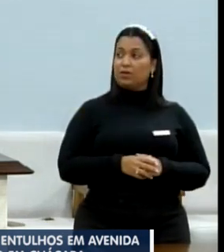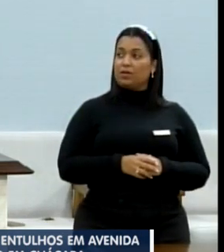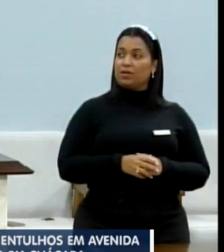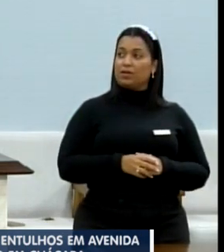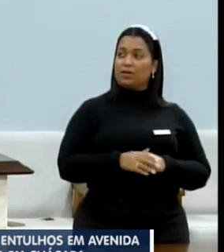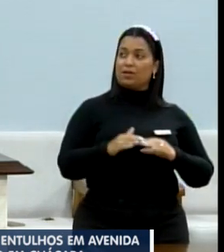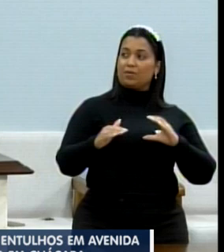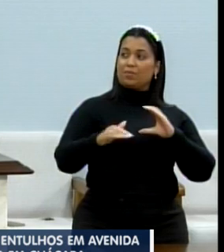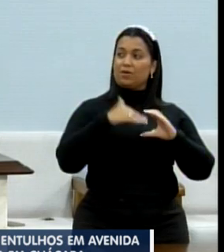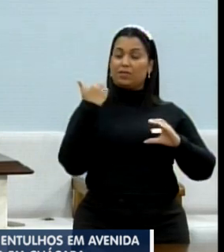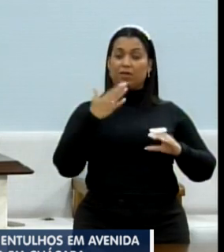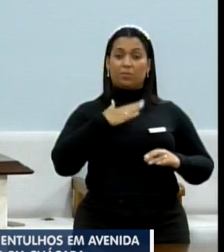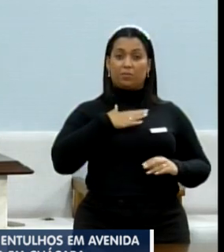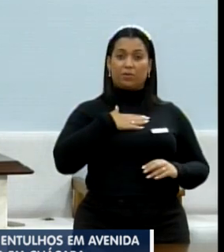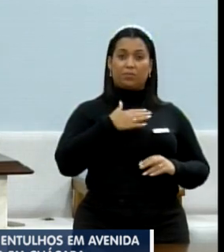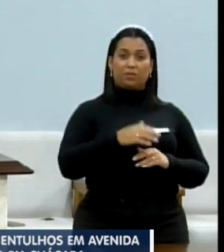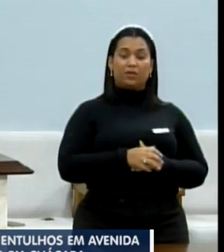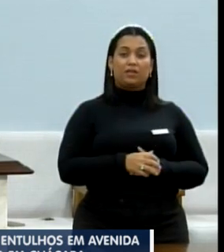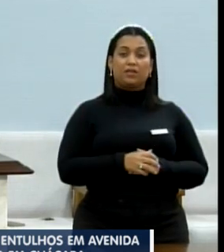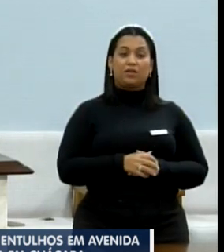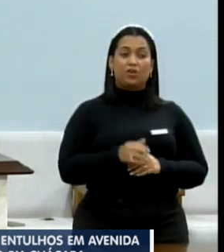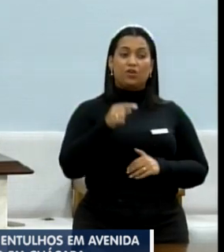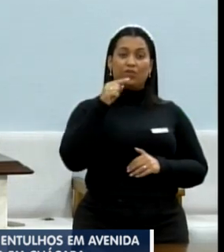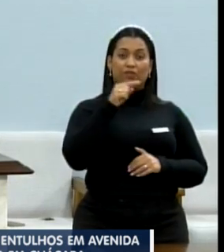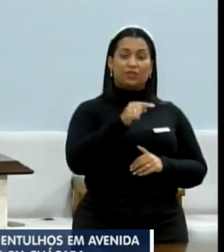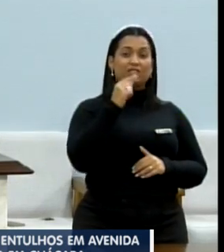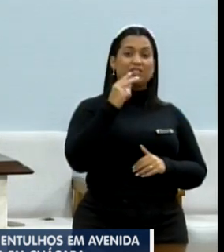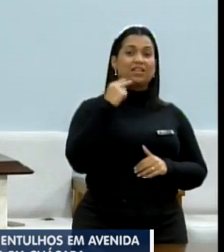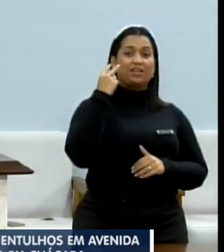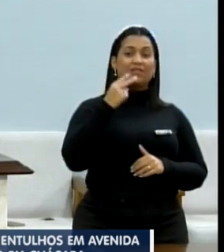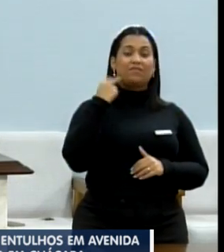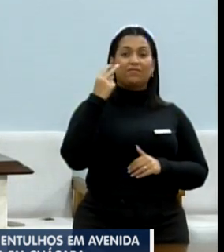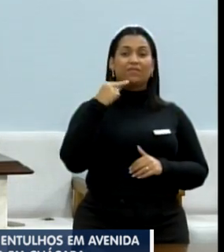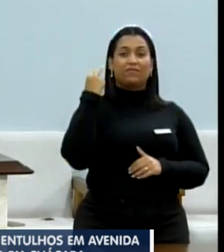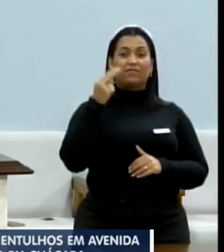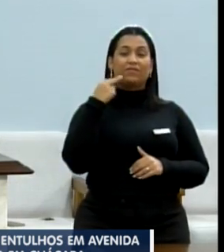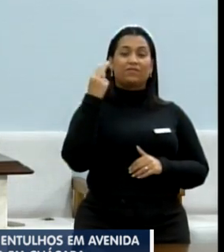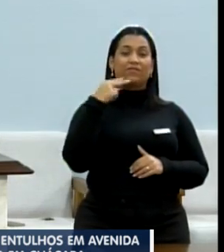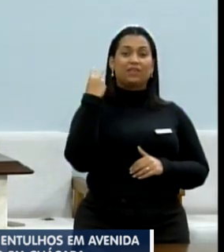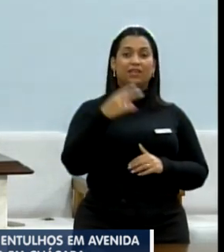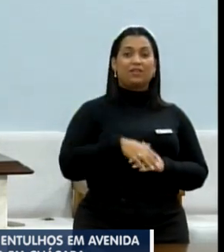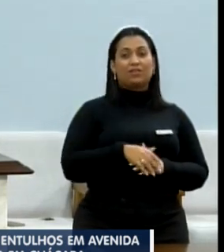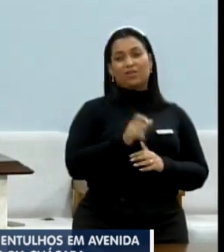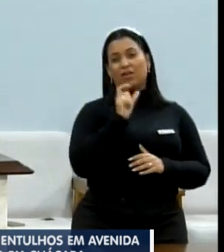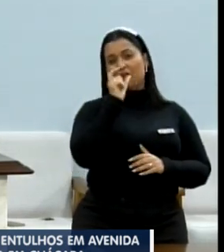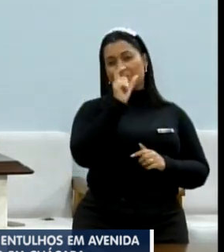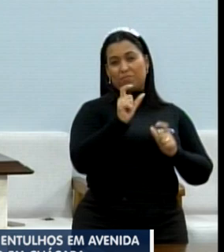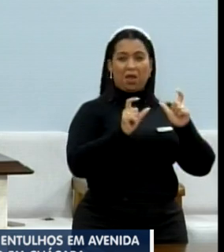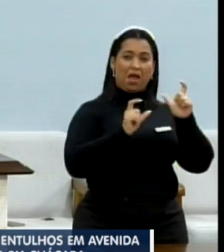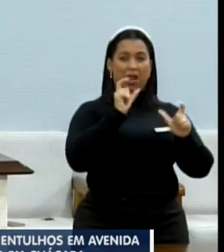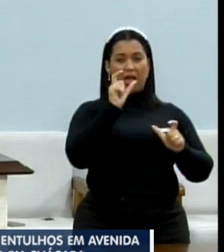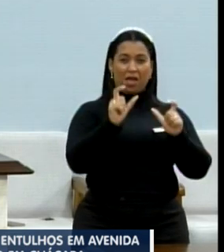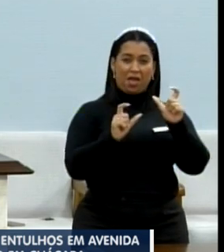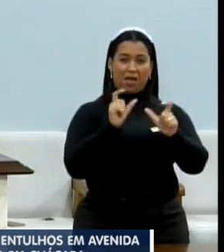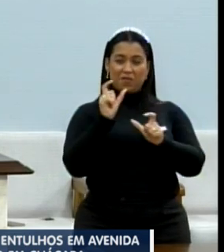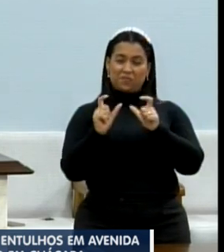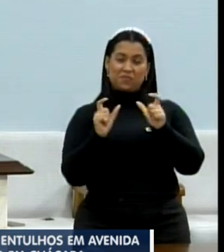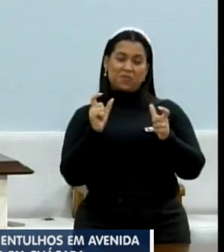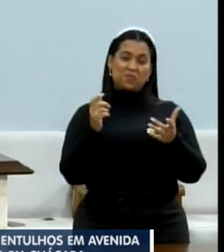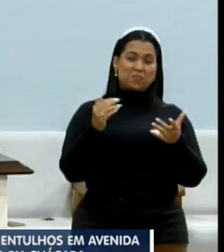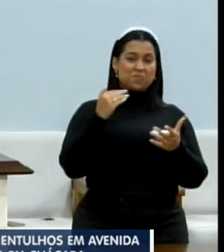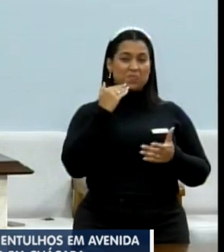Mandaram para mim dessa forma. O senhor vereador, com palavras meias, assim, dá para perceber que não tem,